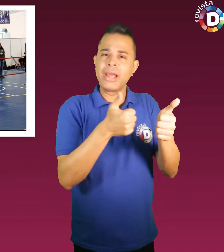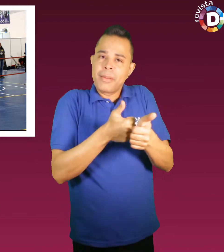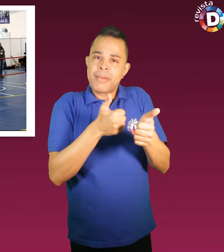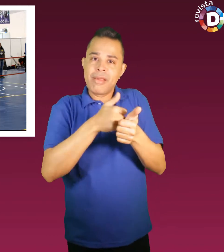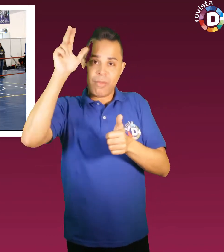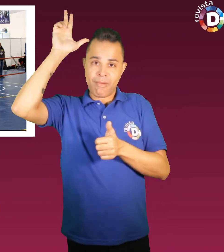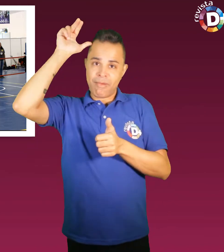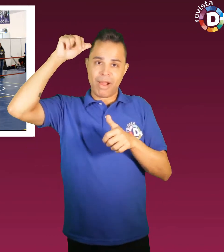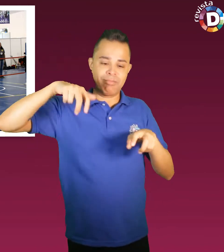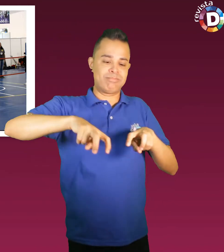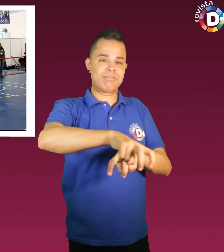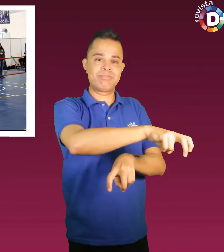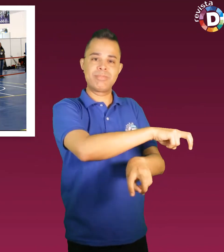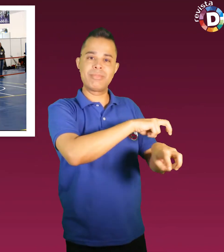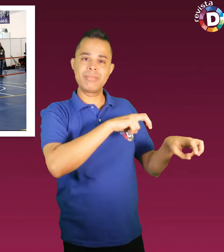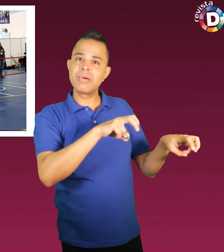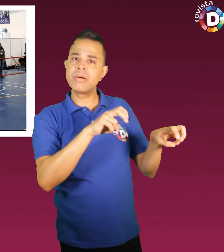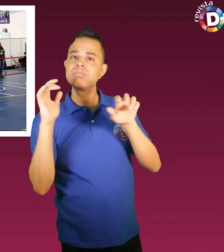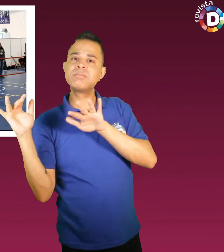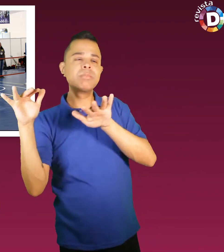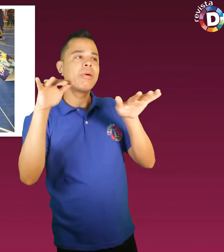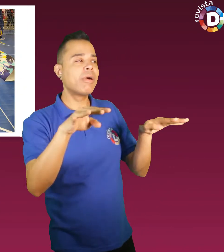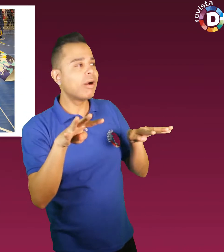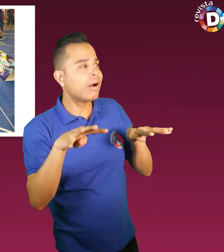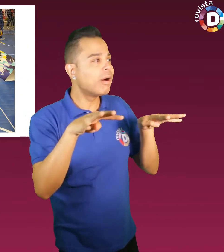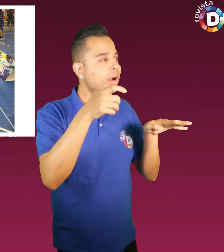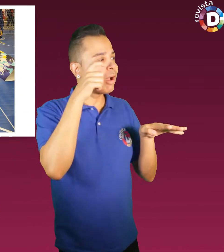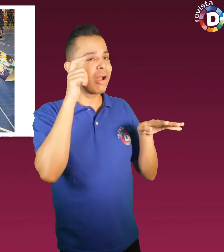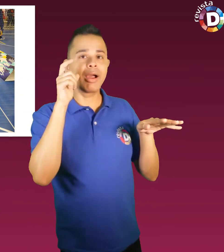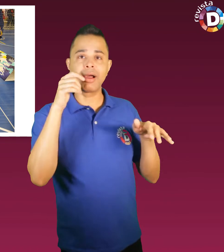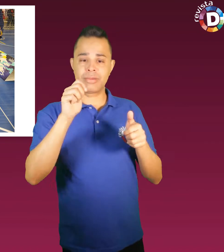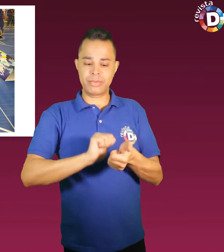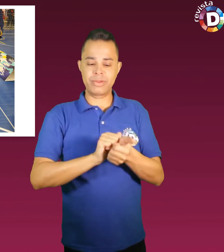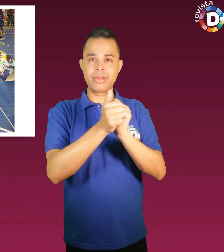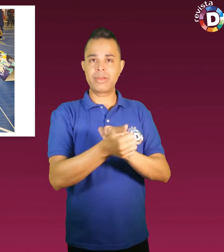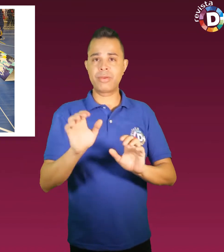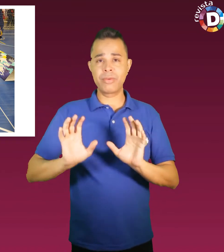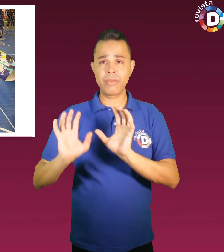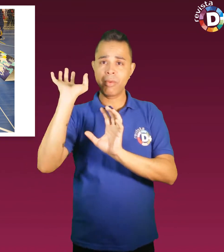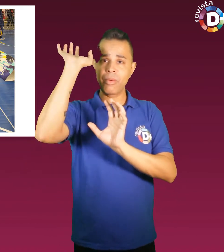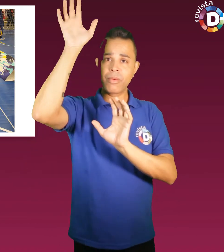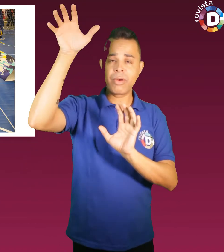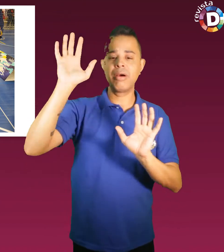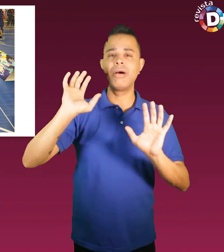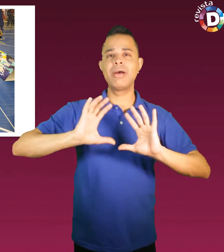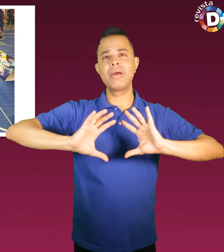eixo da ecoterapia, o público da feira pode assistir a jogos de basquete, vôlei, futebol